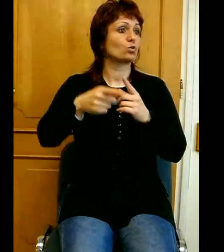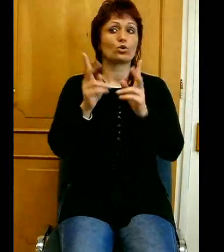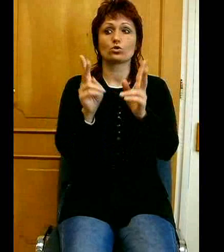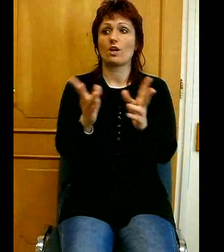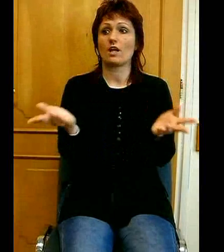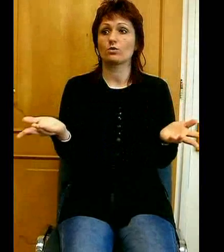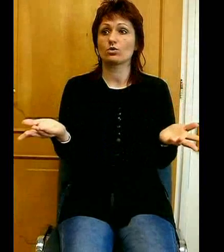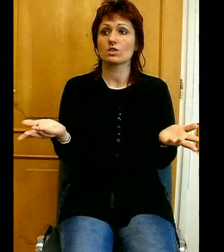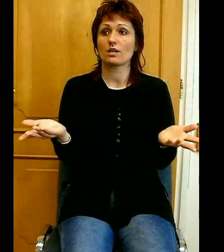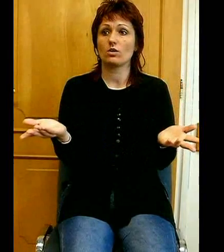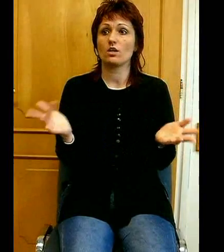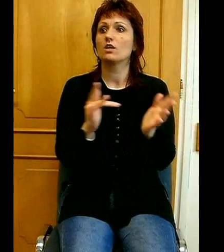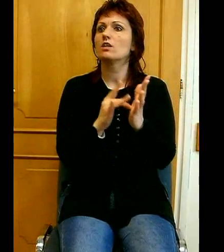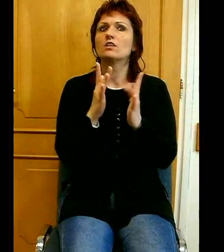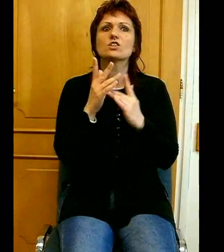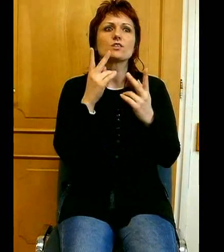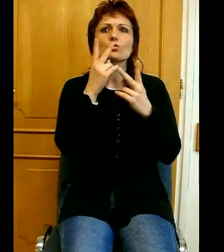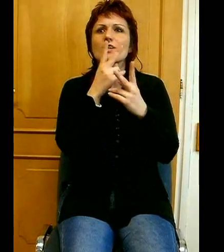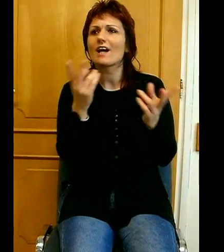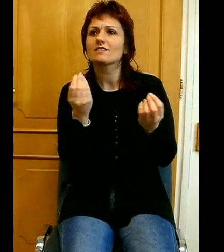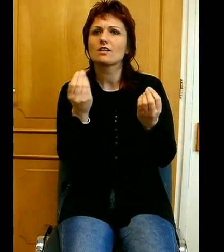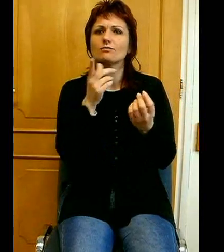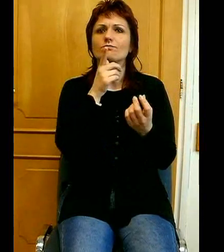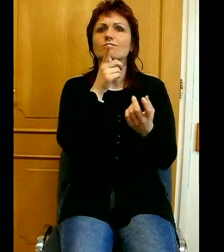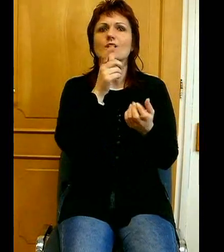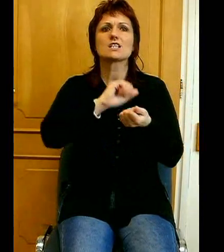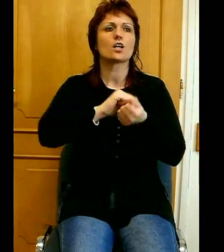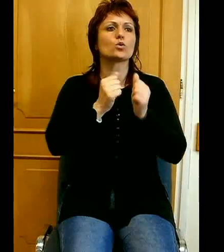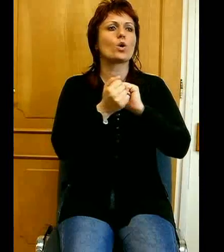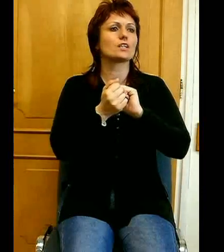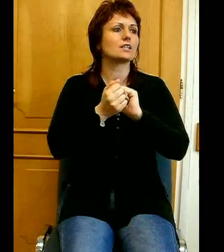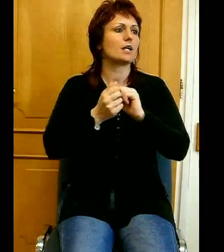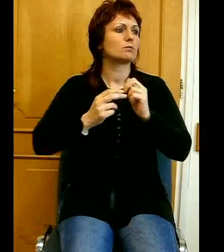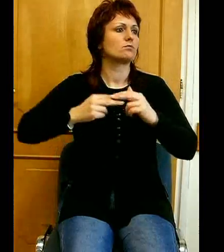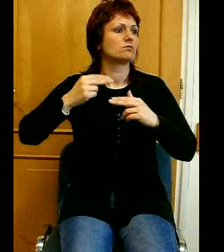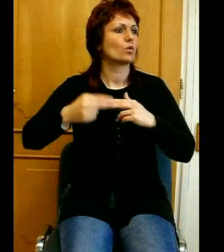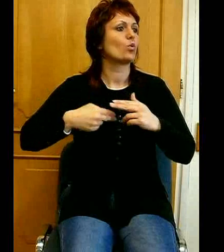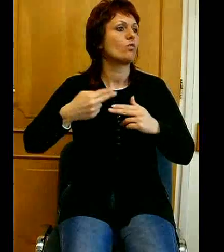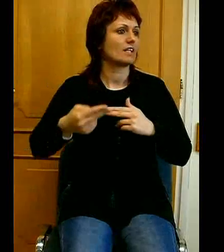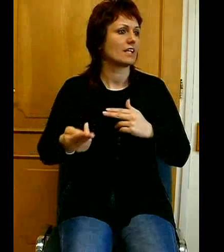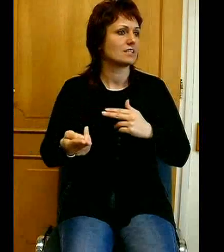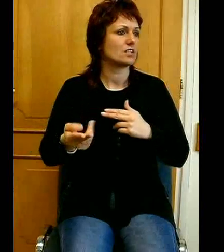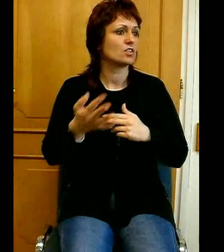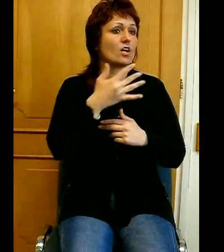És Jézus látta, hogy mi lesz ennek a történelmi következménye. És világ vasárnap sír Jeruzsálembe.